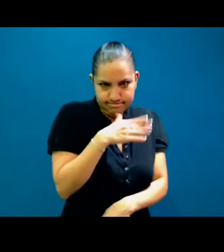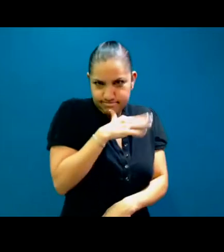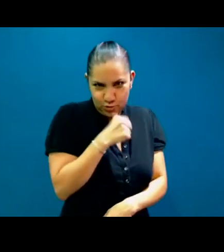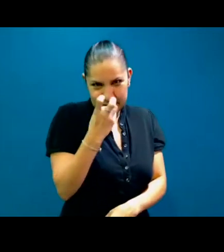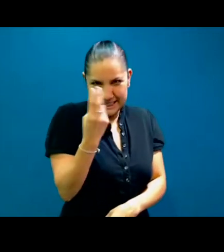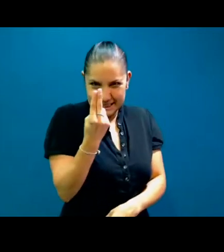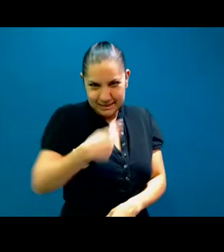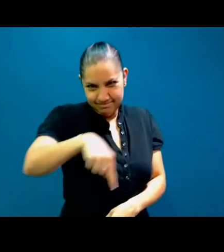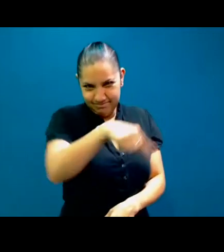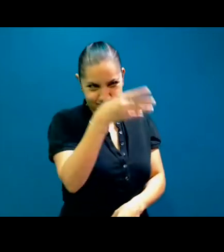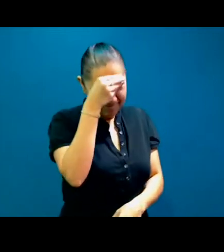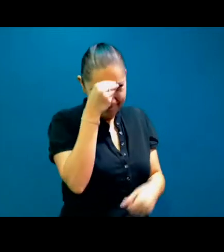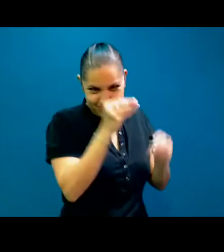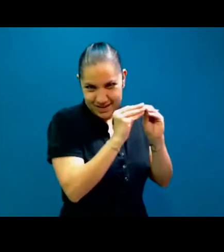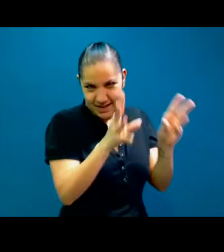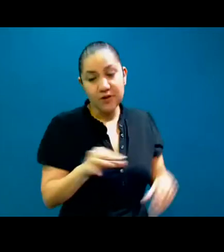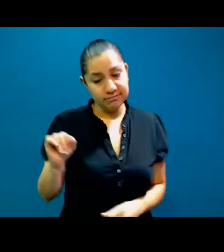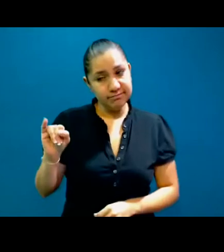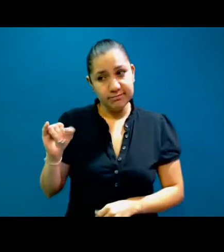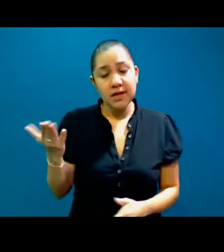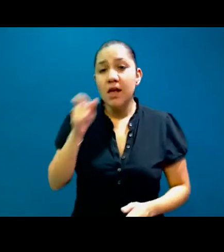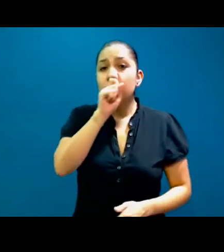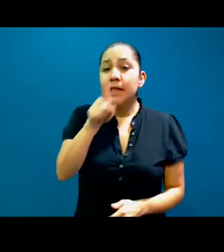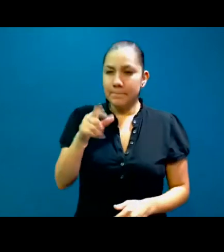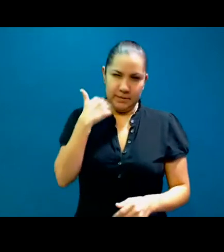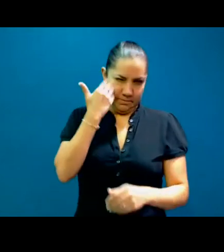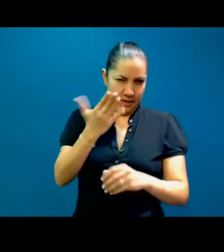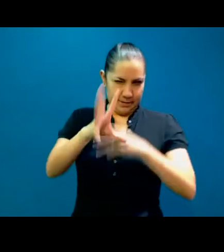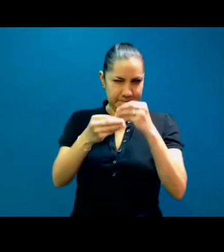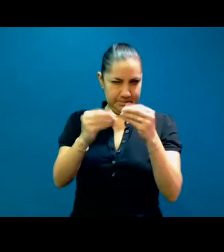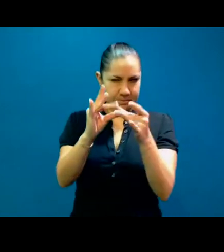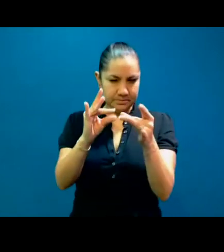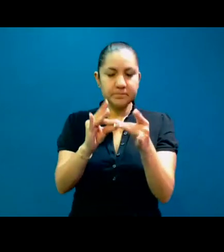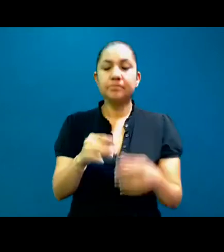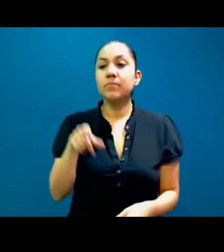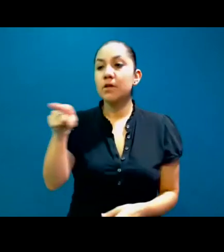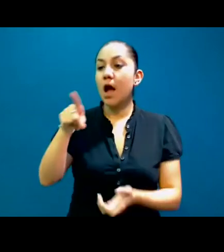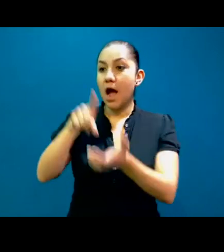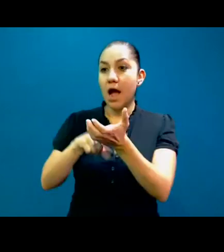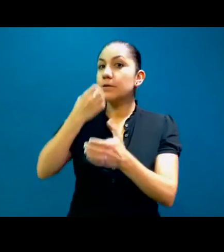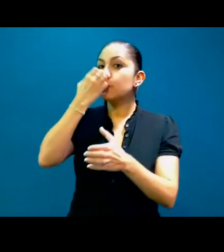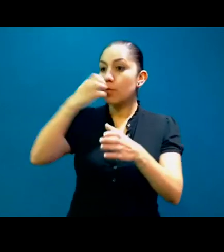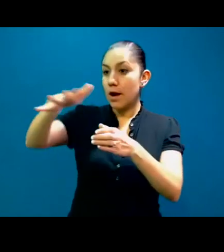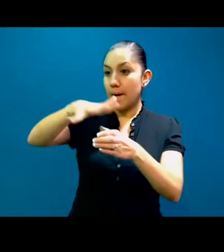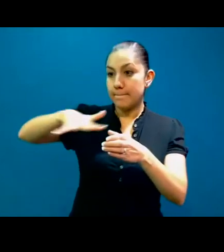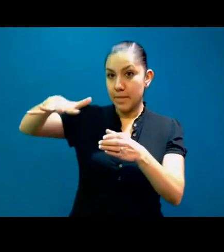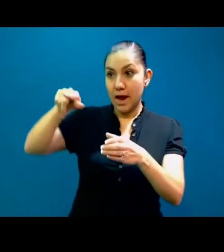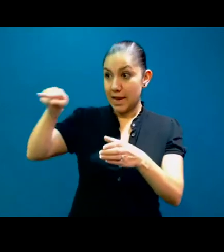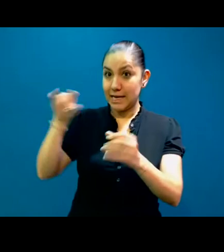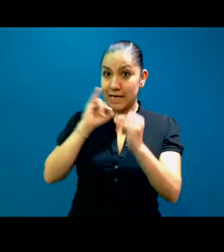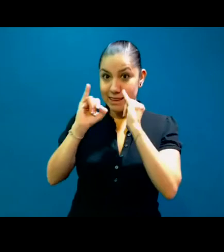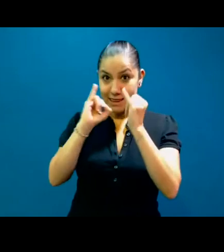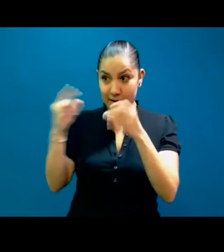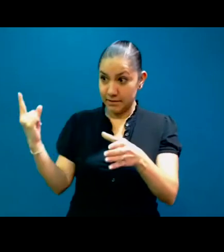gustaría agregar es que el intérprete que trabaja en las escuelas, para mí es un intérprete global, tiene que saber